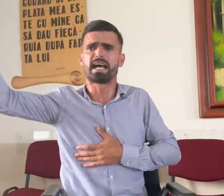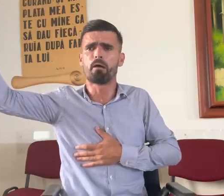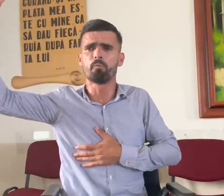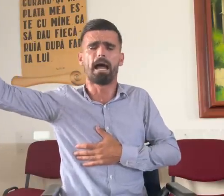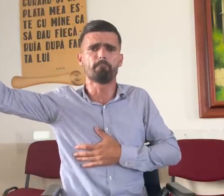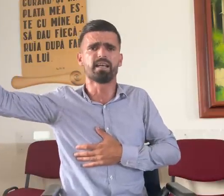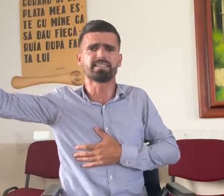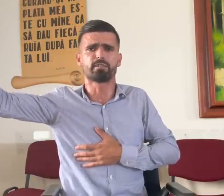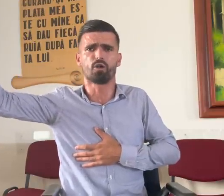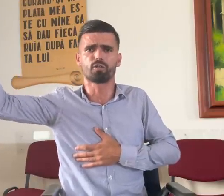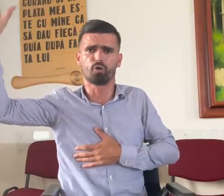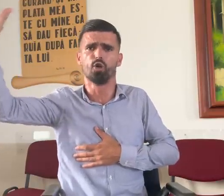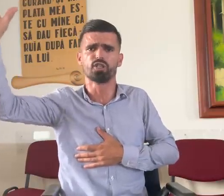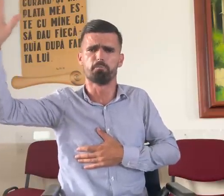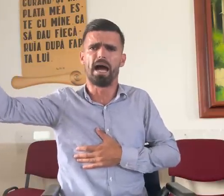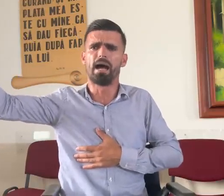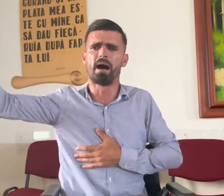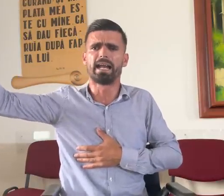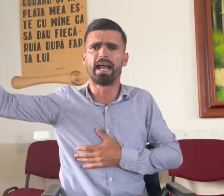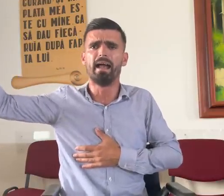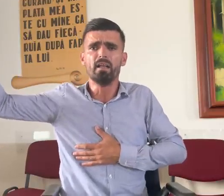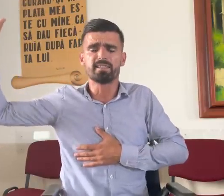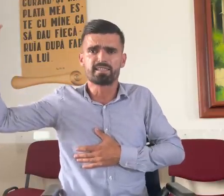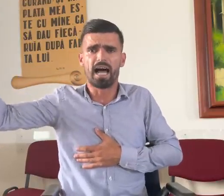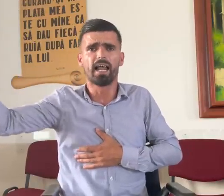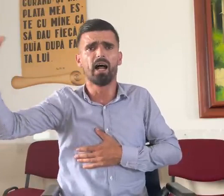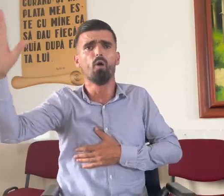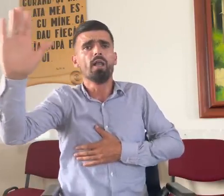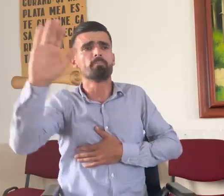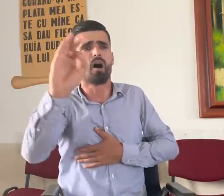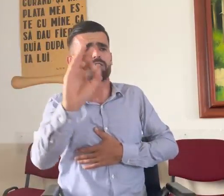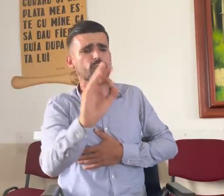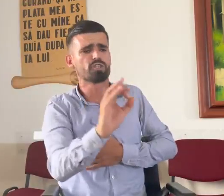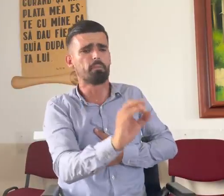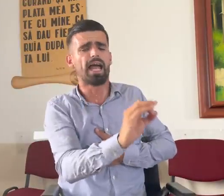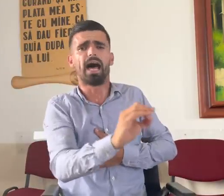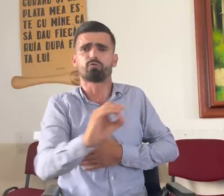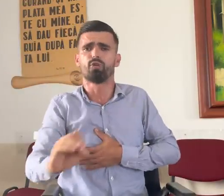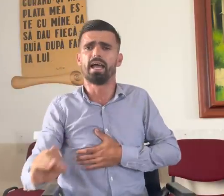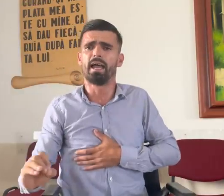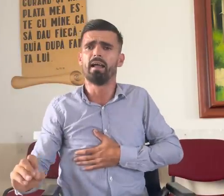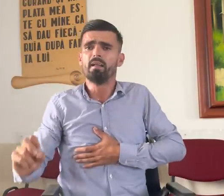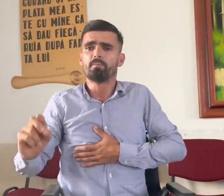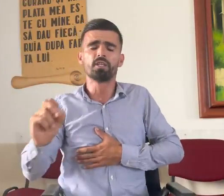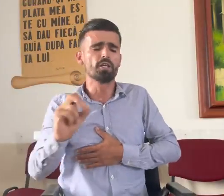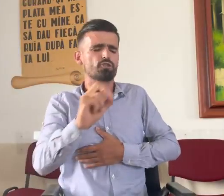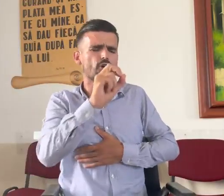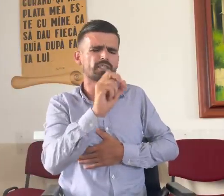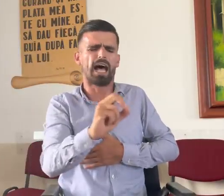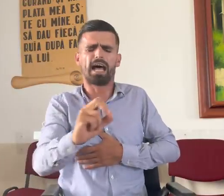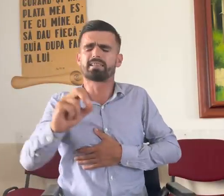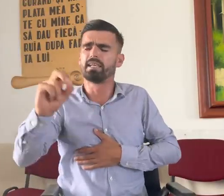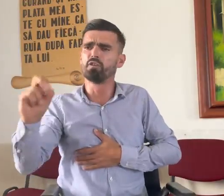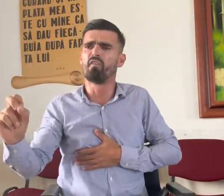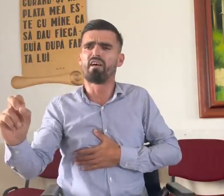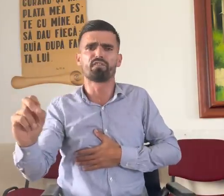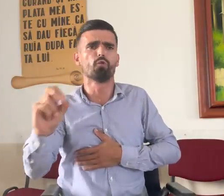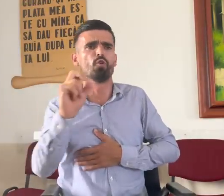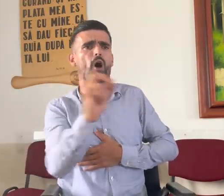care am umblat peste tot Cluj, Baia Mare, Zalău, mi-au spus, băiatule, niciodată nu va fi un